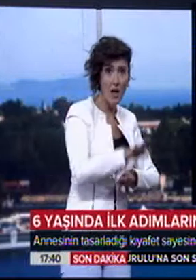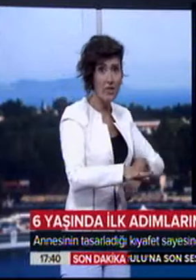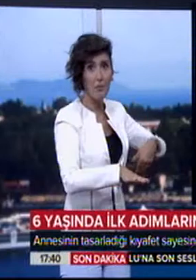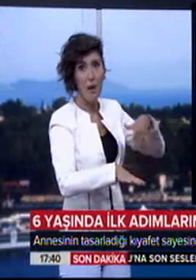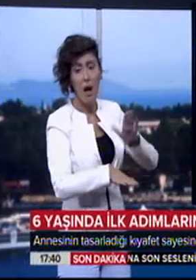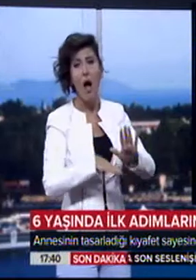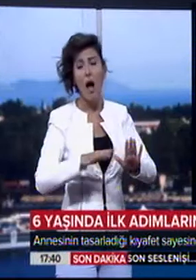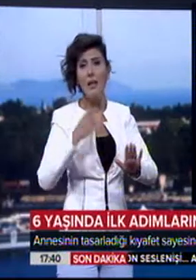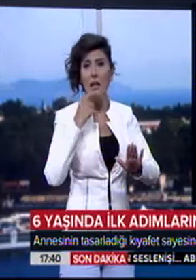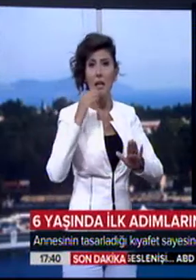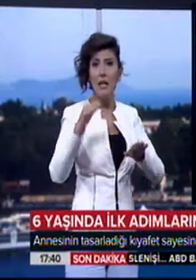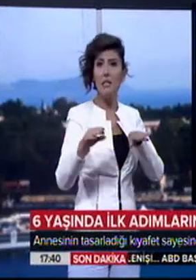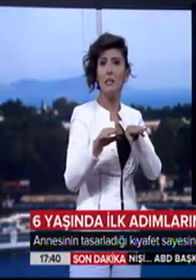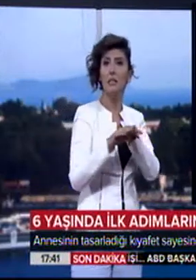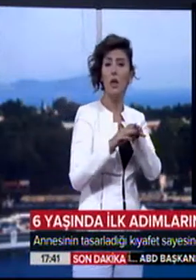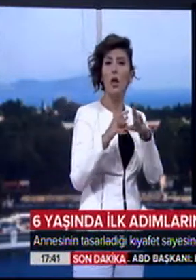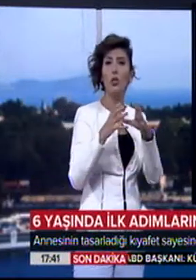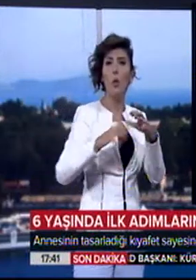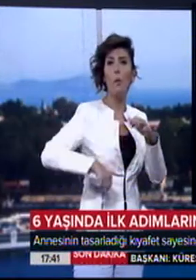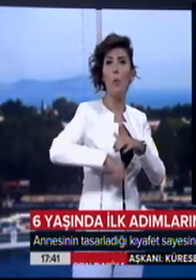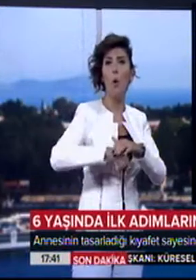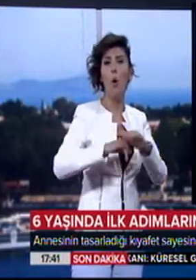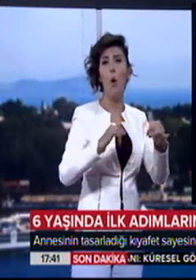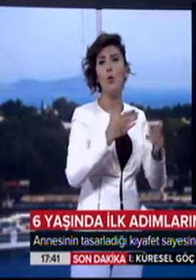Kemal artık yaşıtları gibi top bile oynayabiliyor.